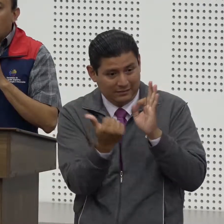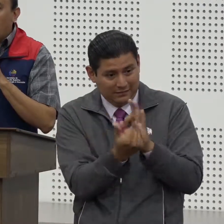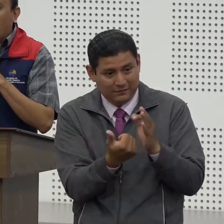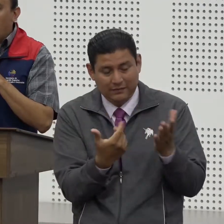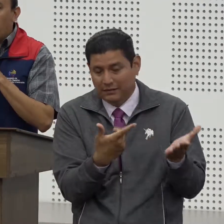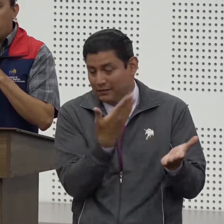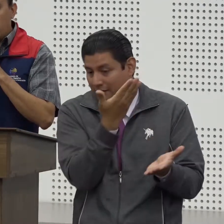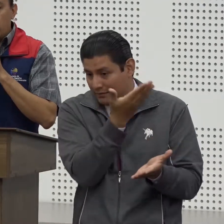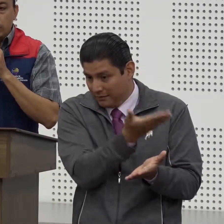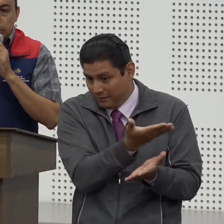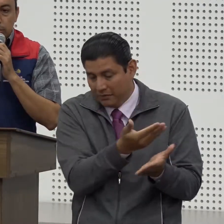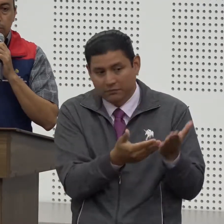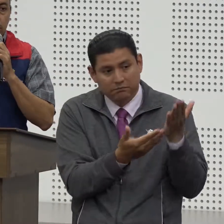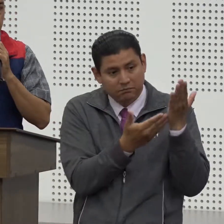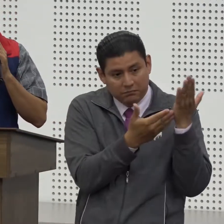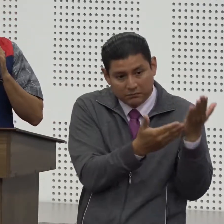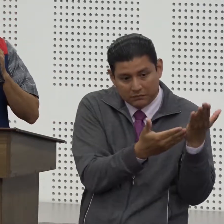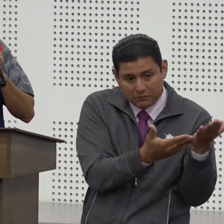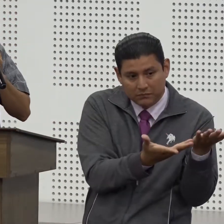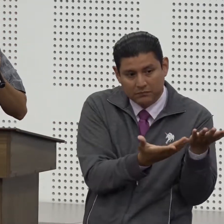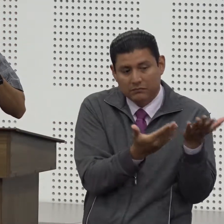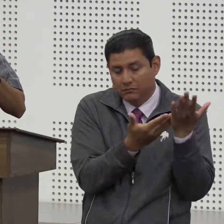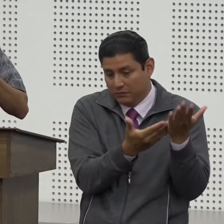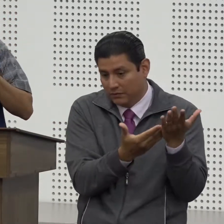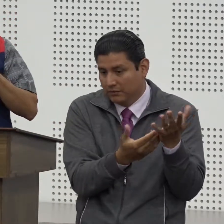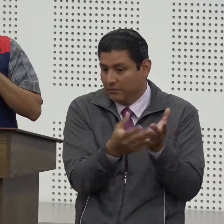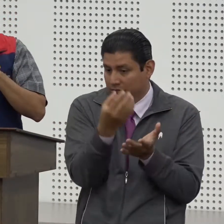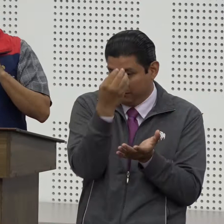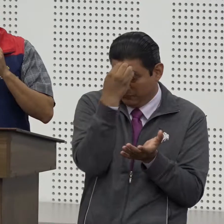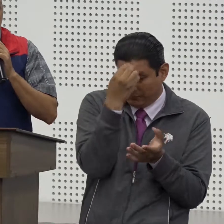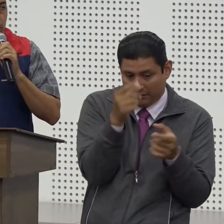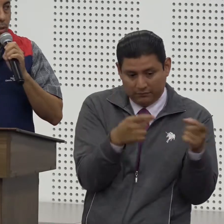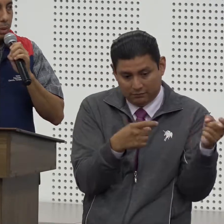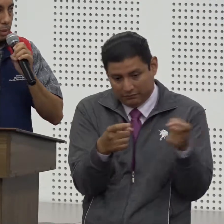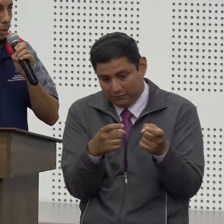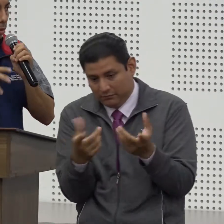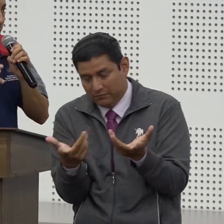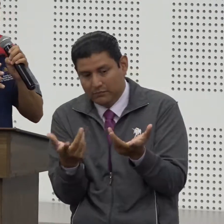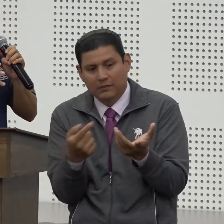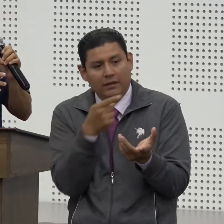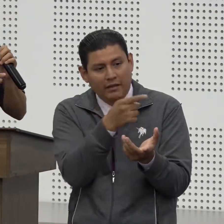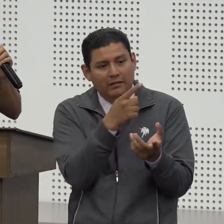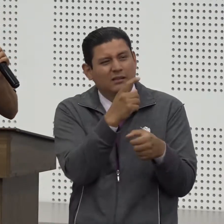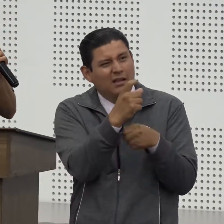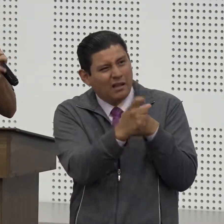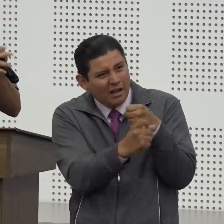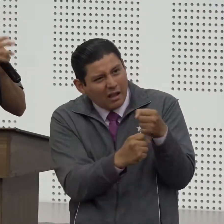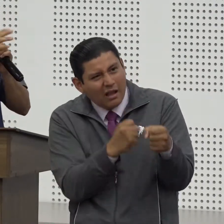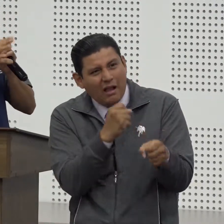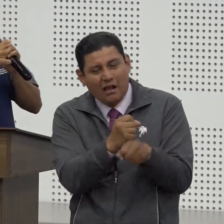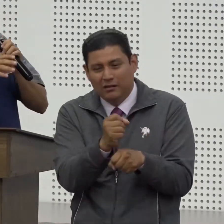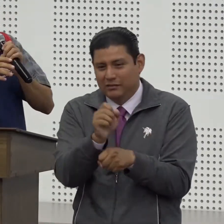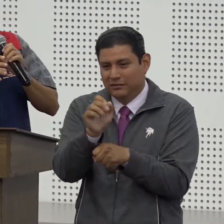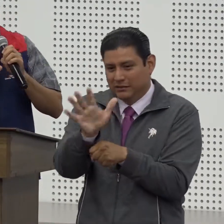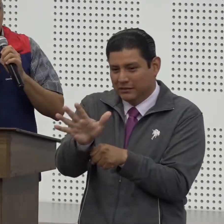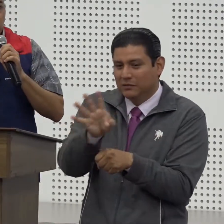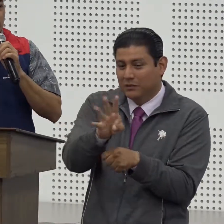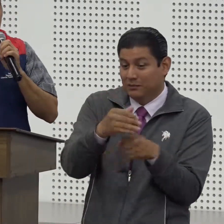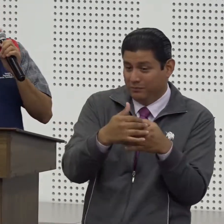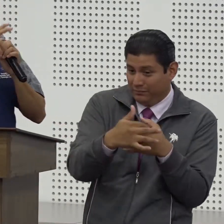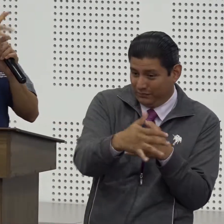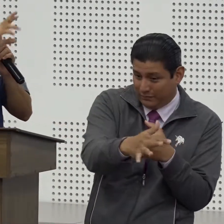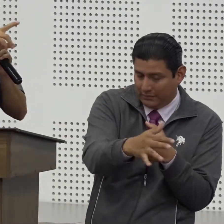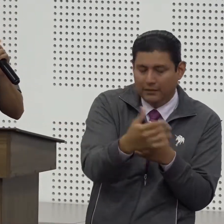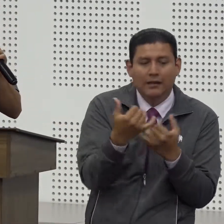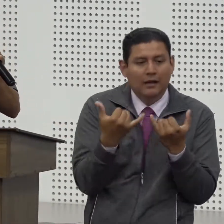un modelo de gestión educativa pero que les ha llevado 54 años nosotros con toda esa experiencia queremos